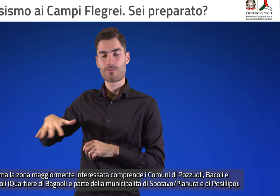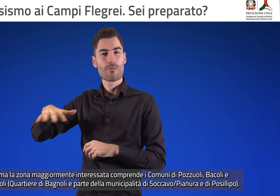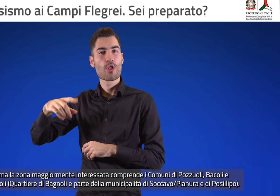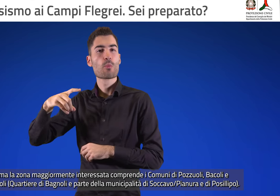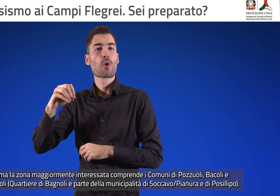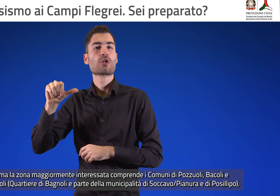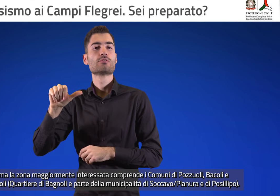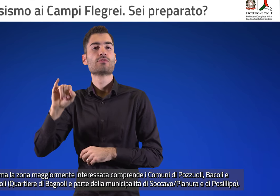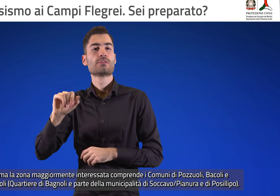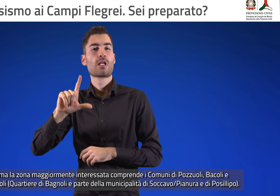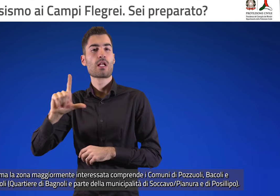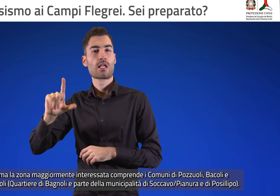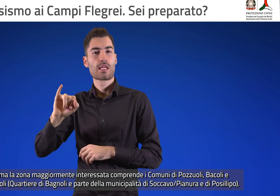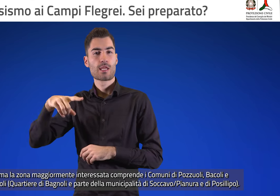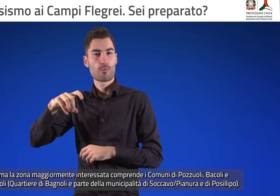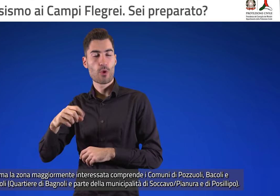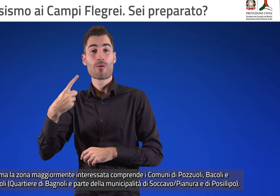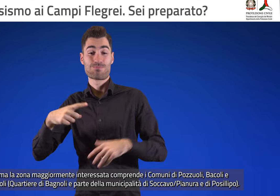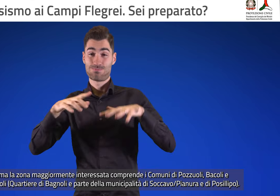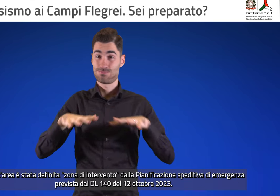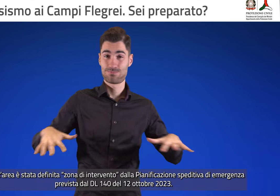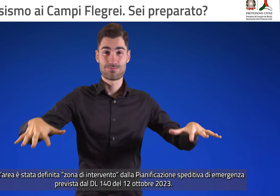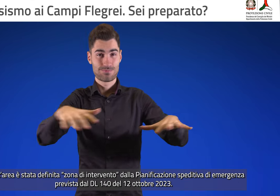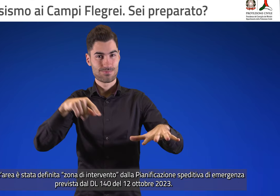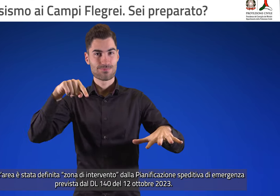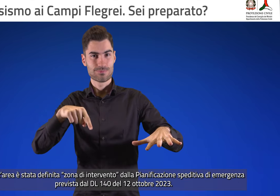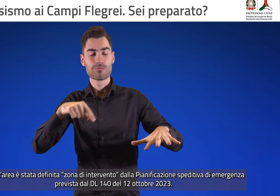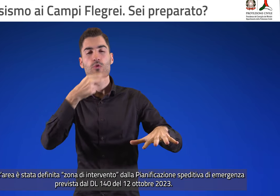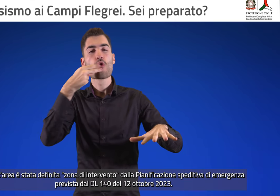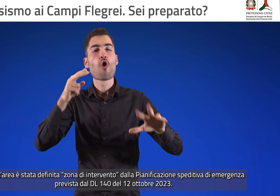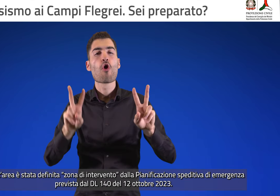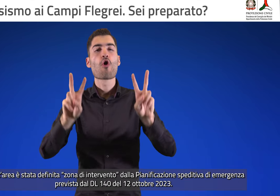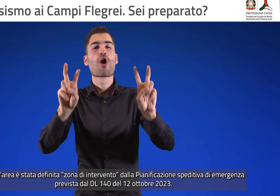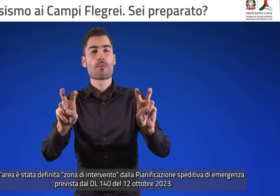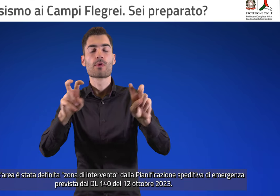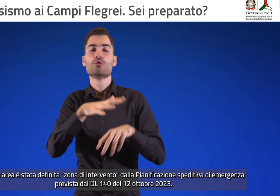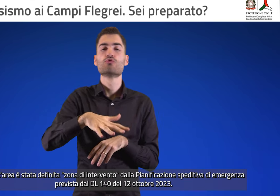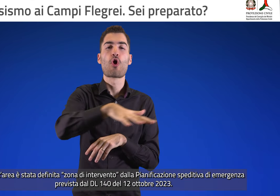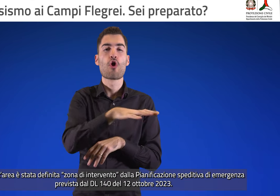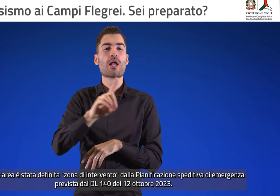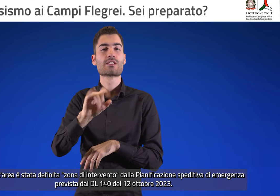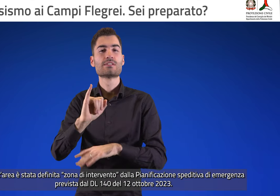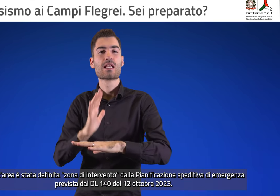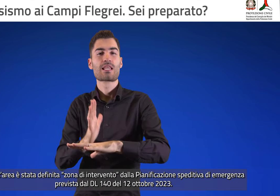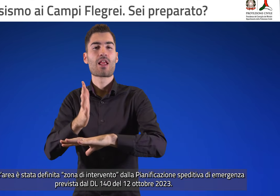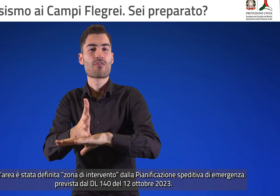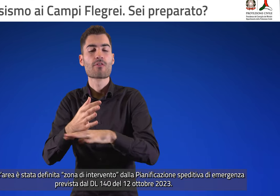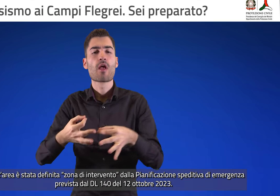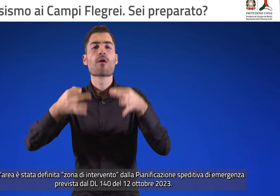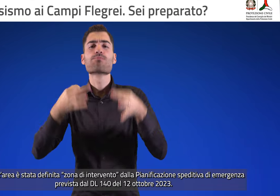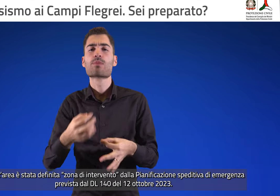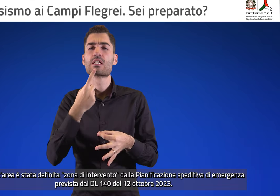Quest'area è stata definita zona di intervento dalla pianificazione